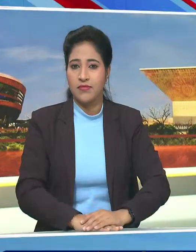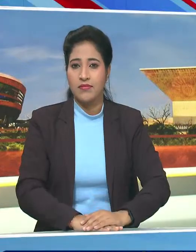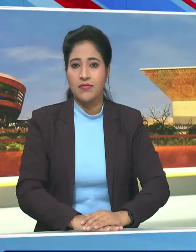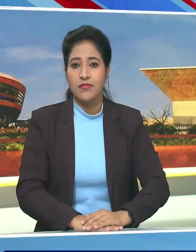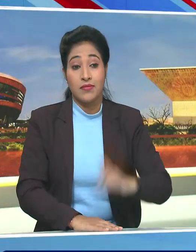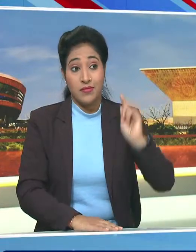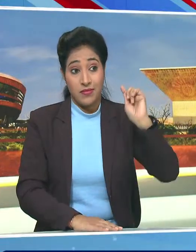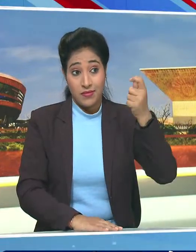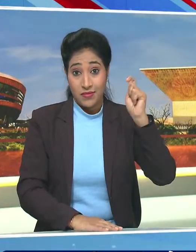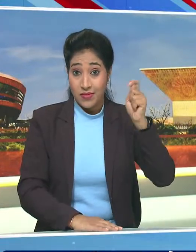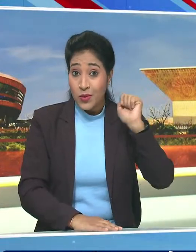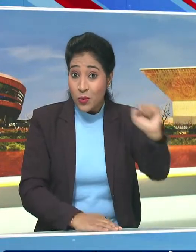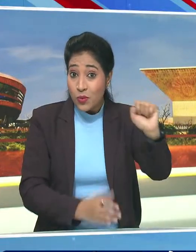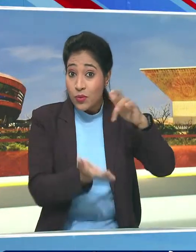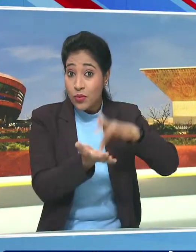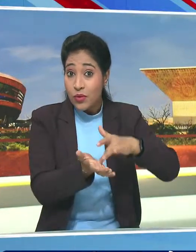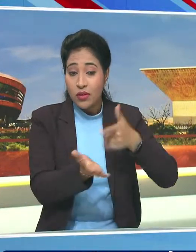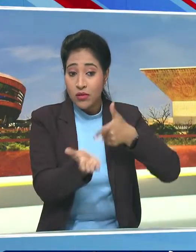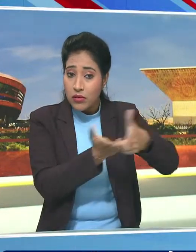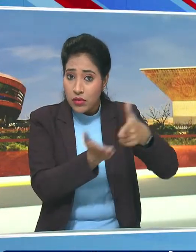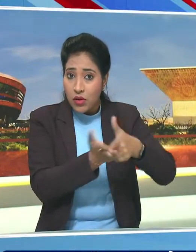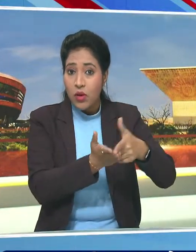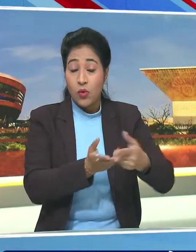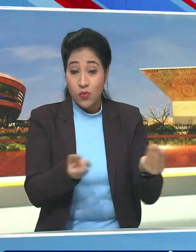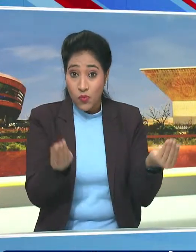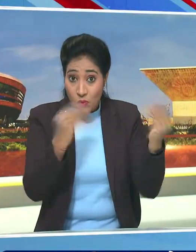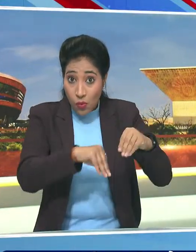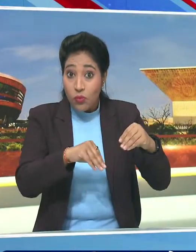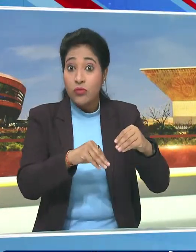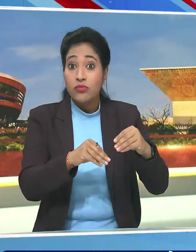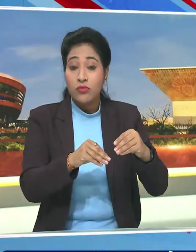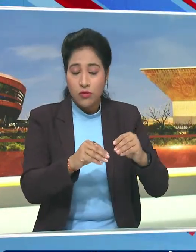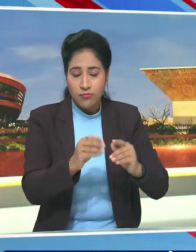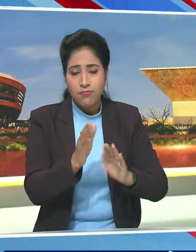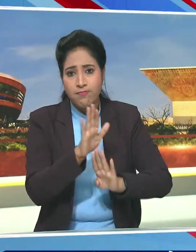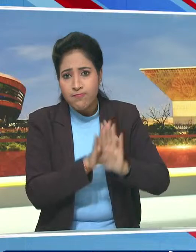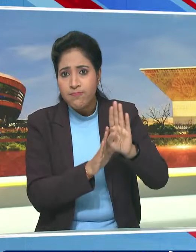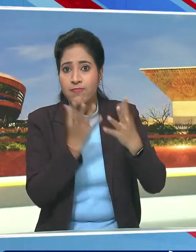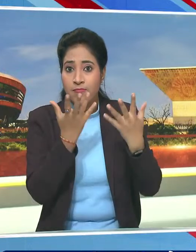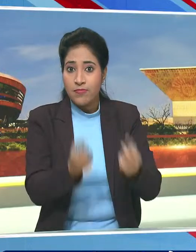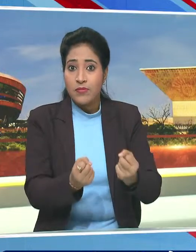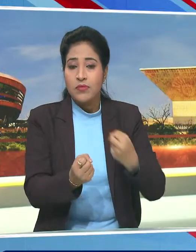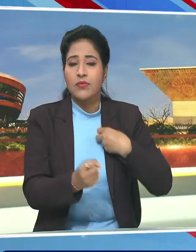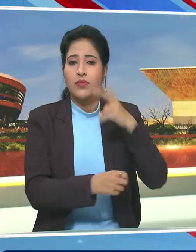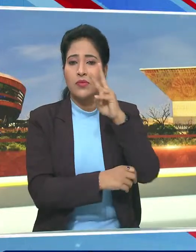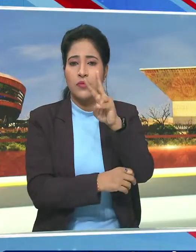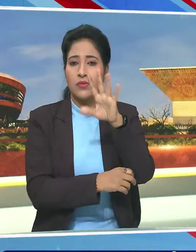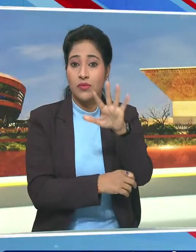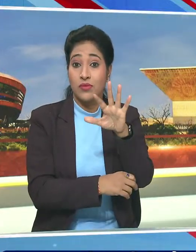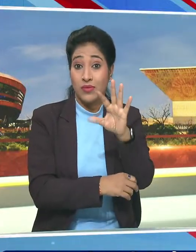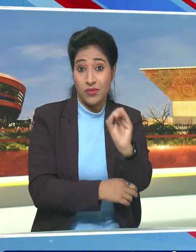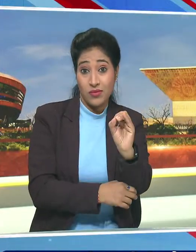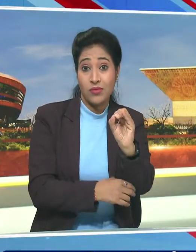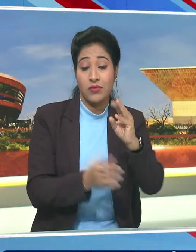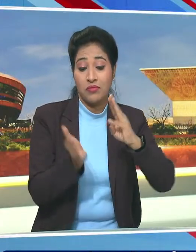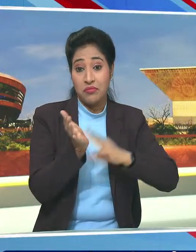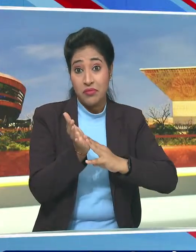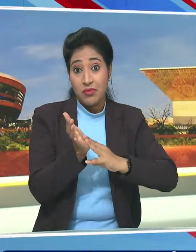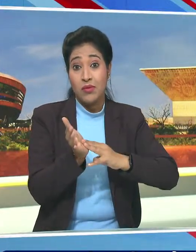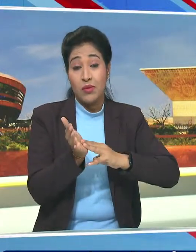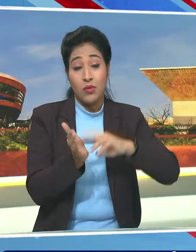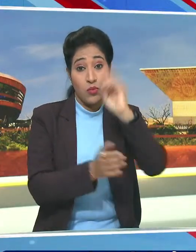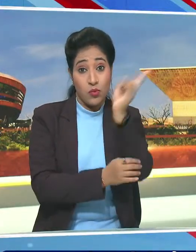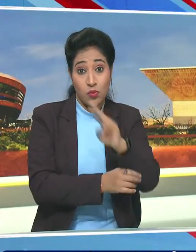दो क्रिशिक शेत्र का आधुनी करने के लिए हमने 500 मिलियन डॉलर की